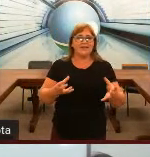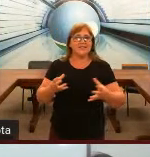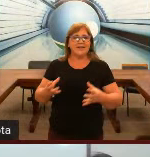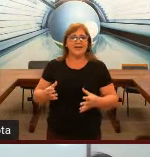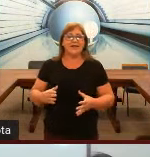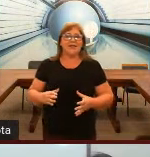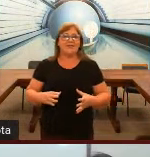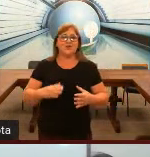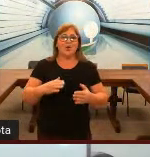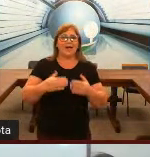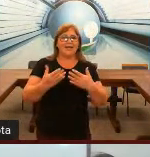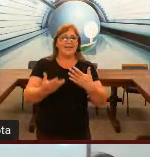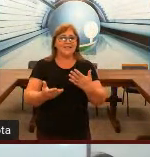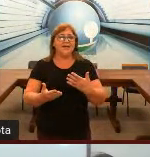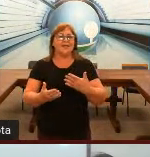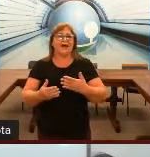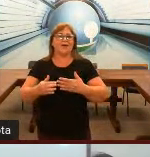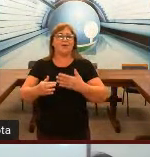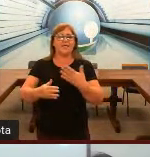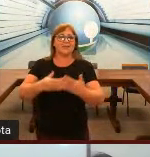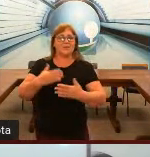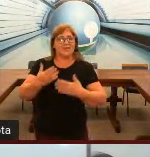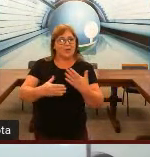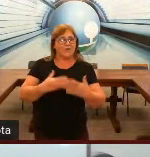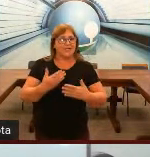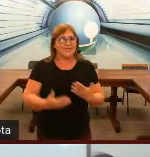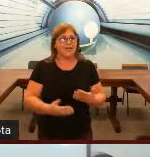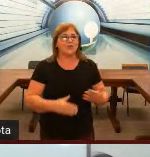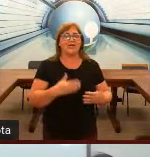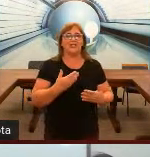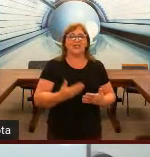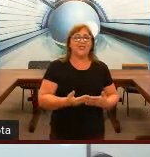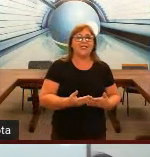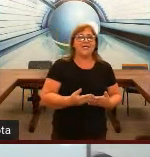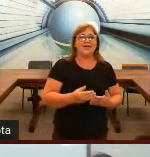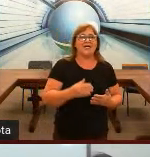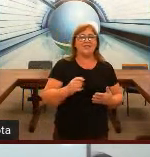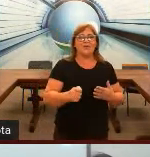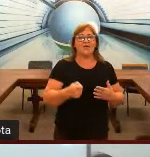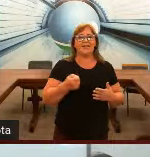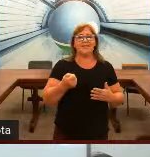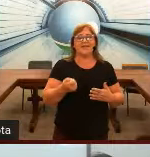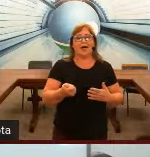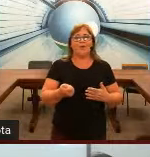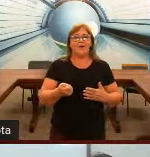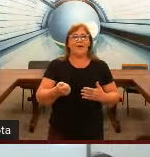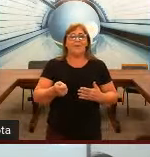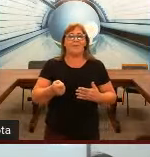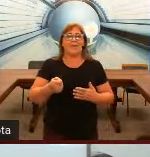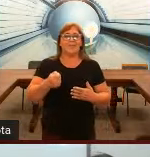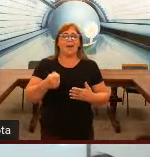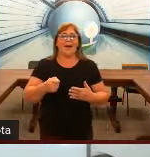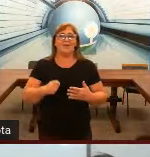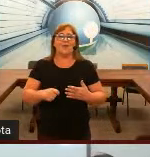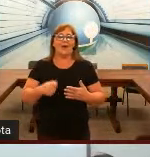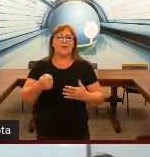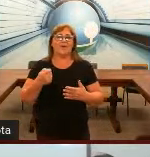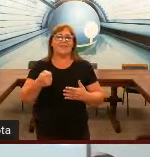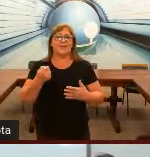si, visualiza o que está acontecendo no dia a dia e eles vão criando sinal para que a informação possa ser